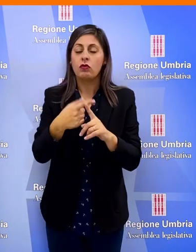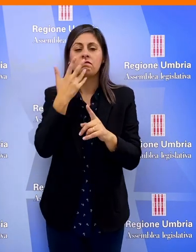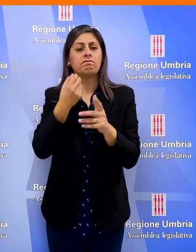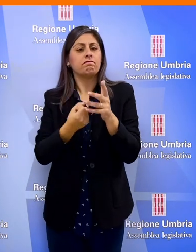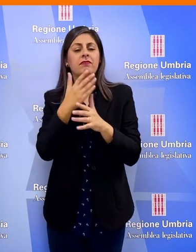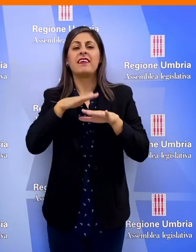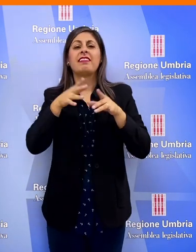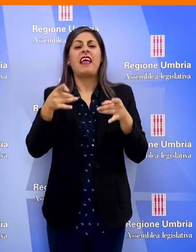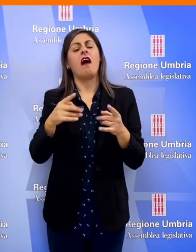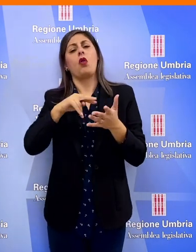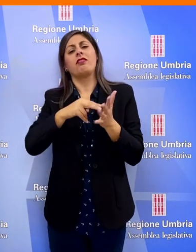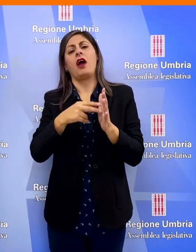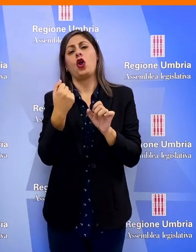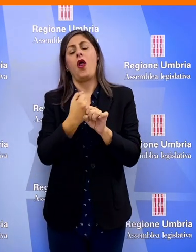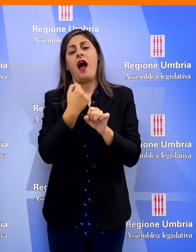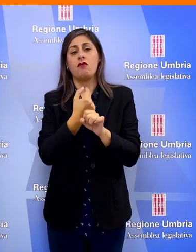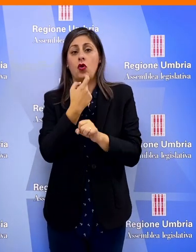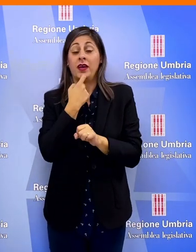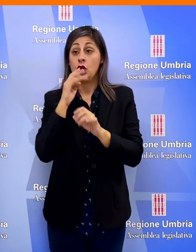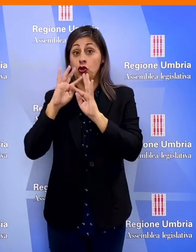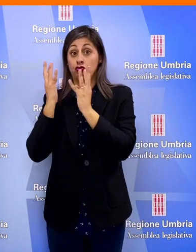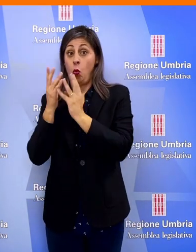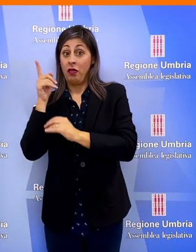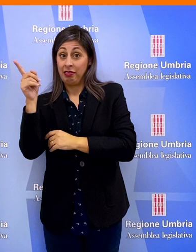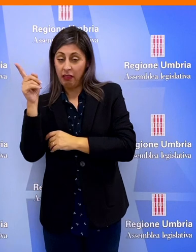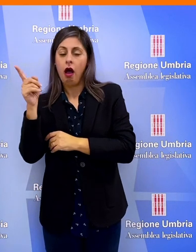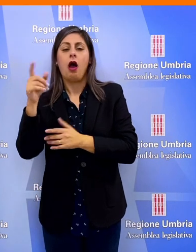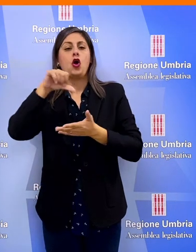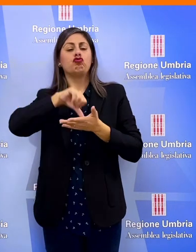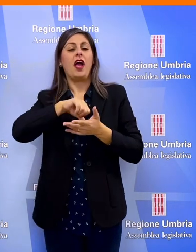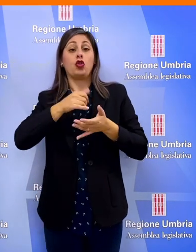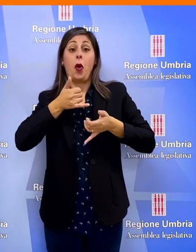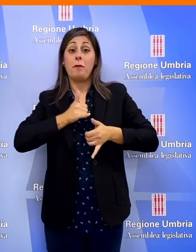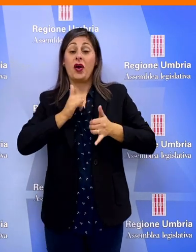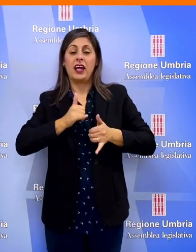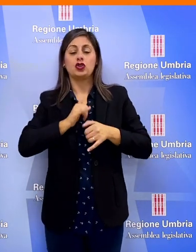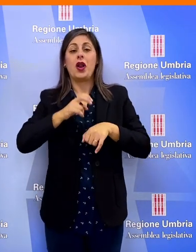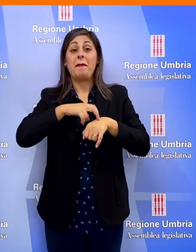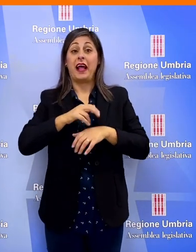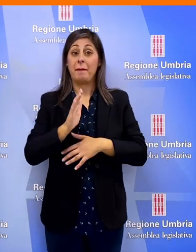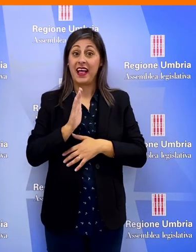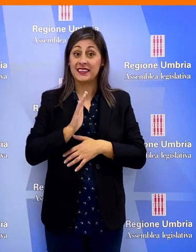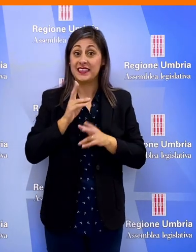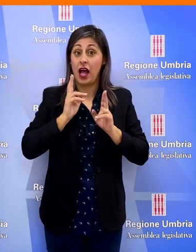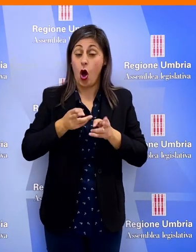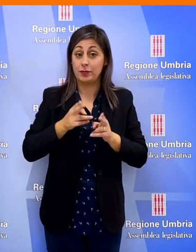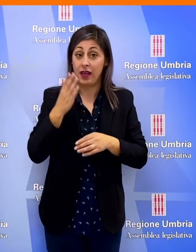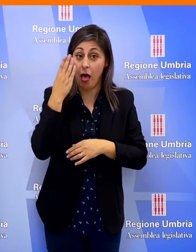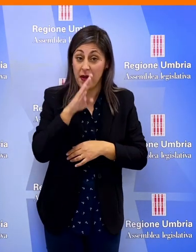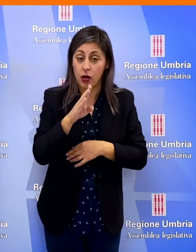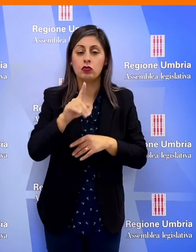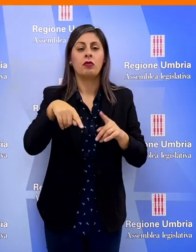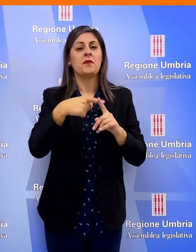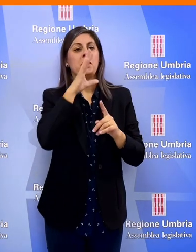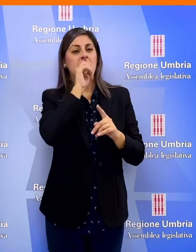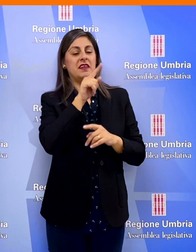istituire un tavolo tecnico di lavoro tra la stessa Giunta regionale il centro di procreazione medicalmente assistita dell'Azienda Ospedaliera di Perugia